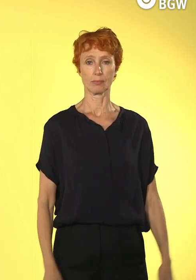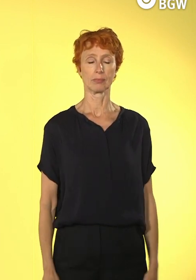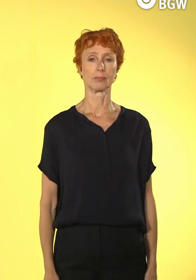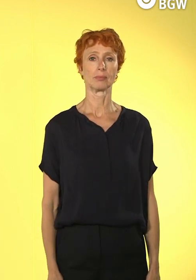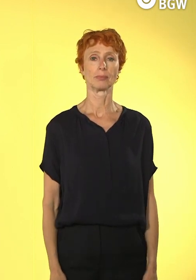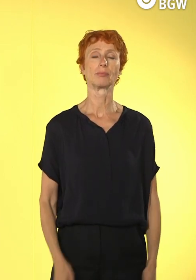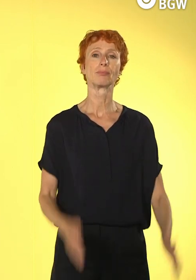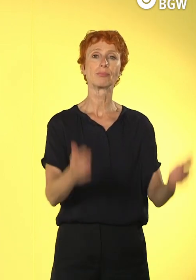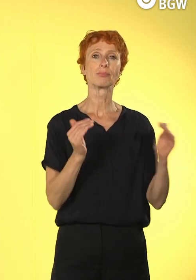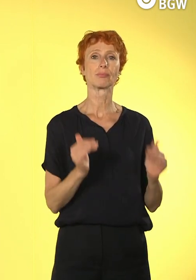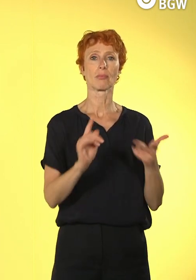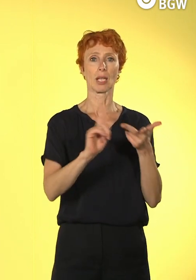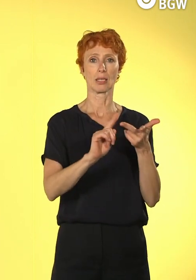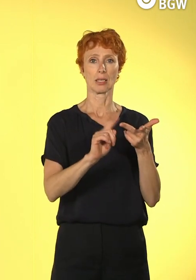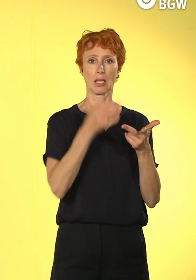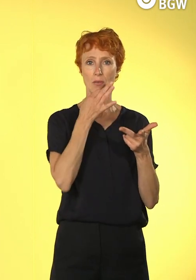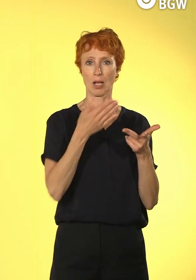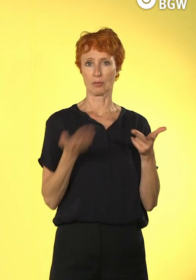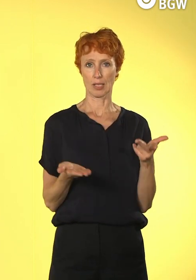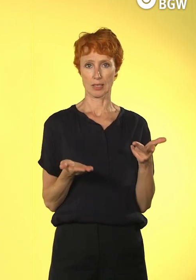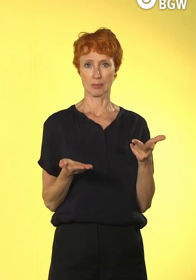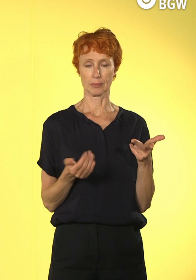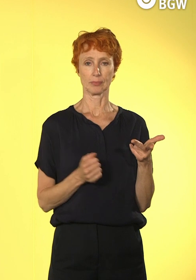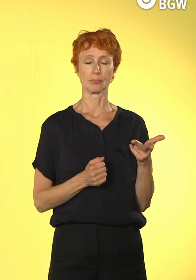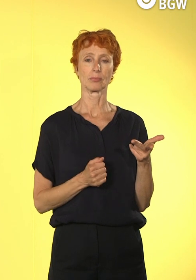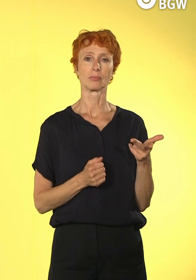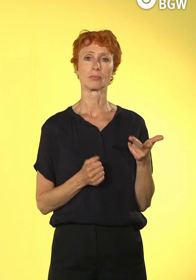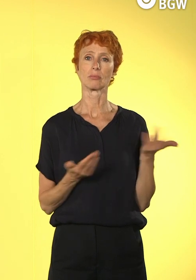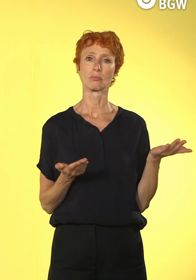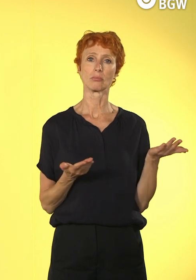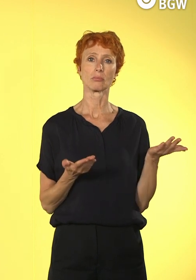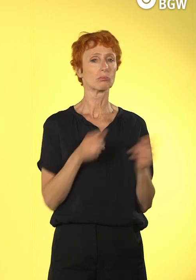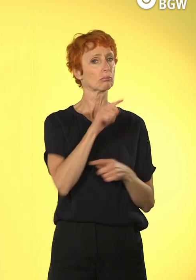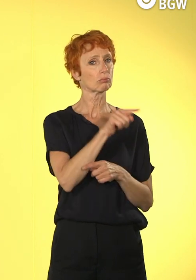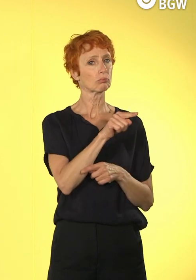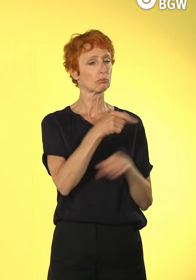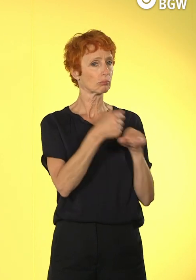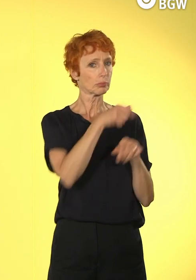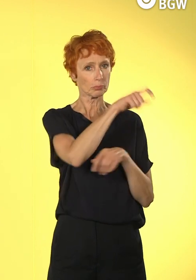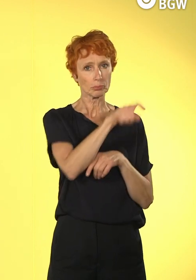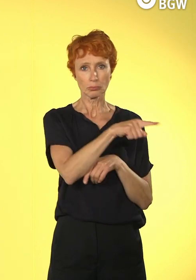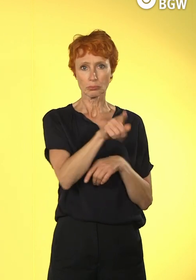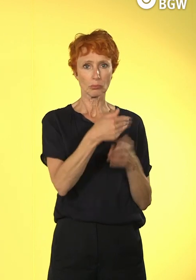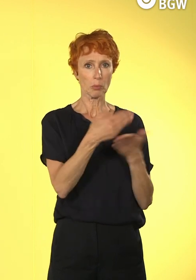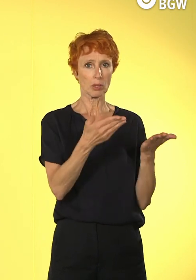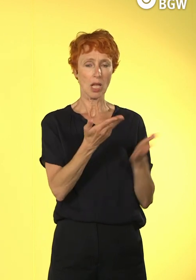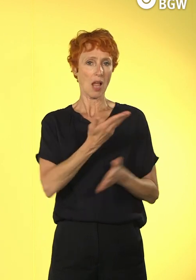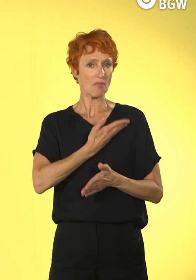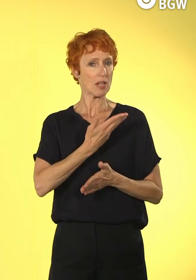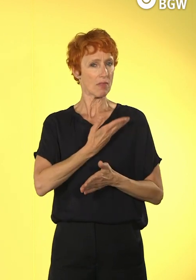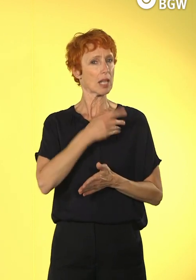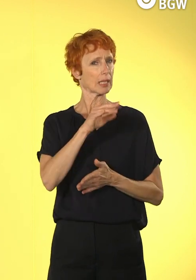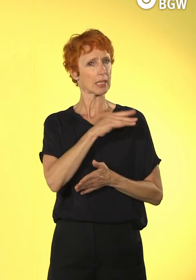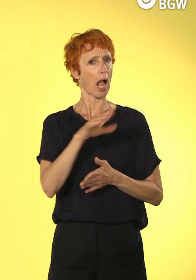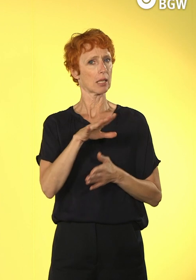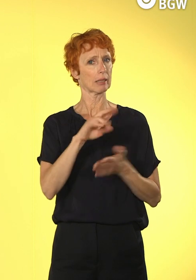Die dritte Frage, sagen wir mal, es gibt Personen, die sagen, ich möchte gerne mit digitalen Technologien arbeiten und ich